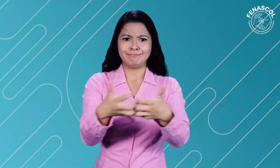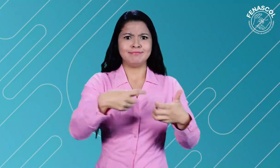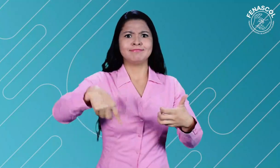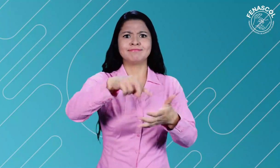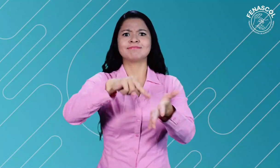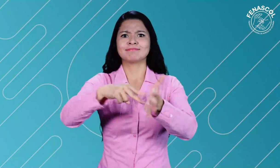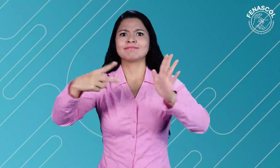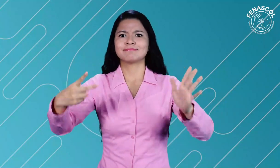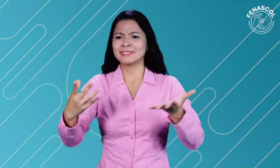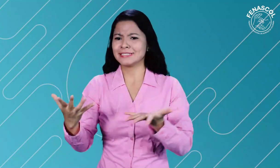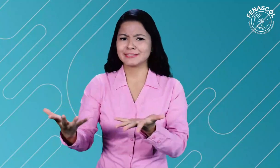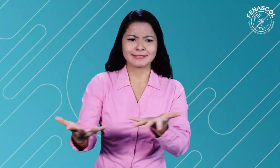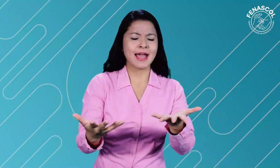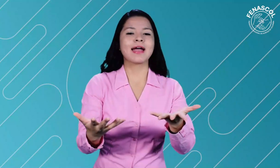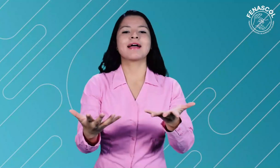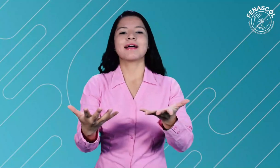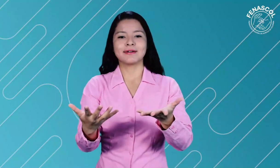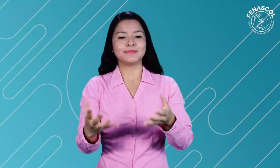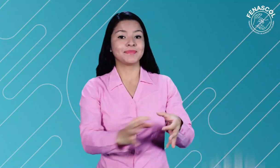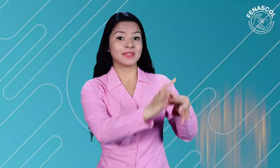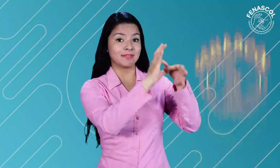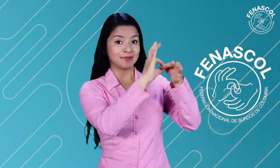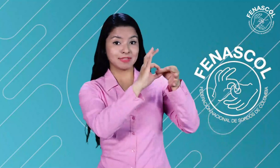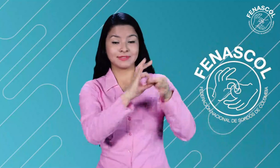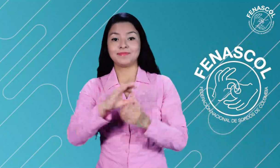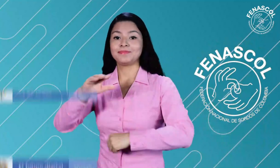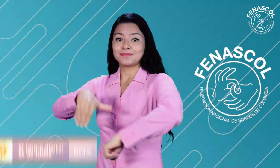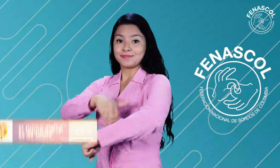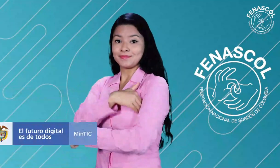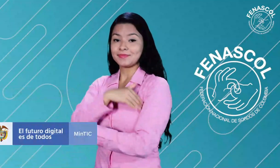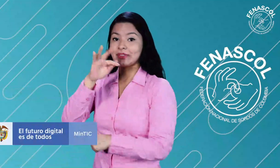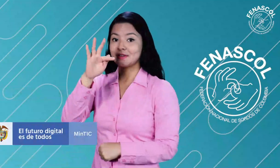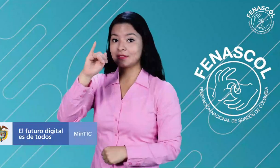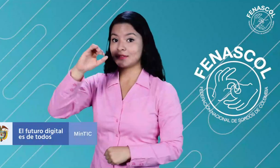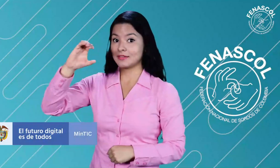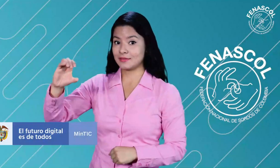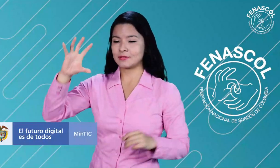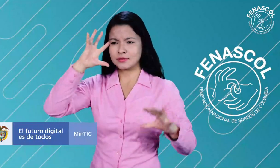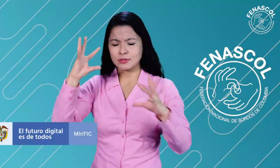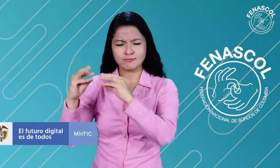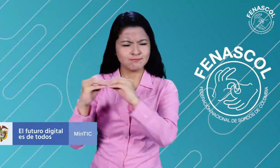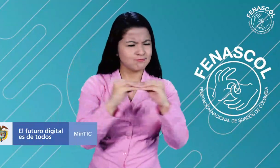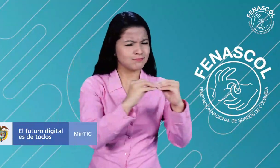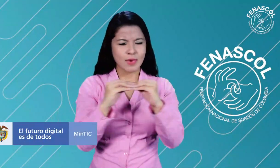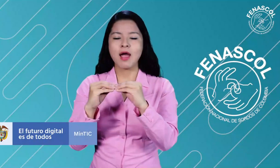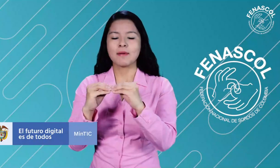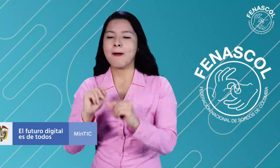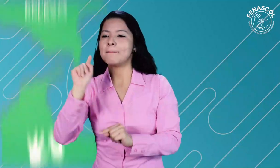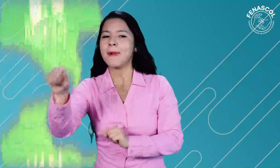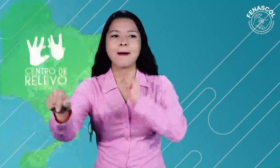manejar estas herramientas de la tecnología y la información es por esto que FNASCOL junto con el ministerio TIC empezaron